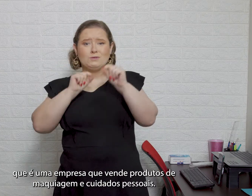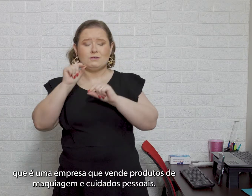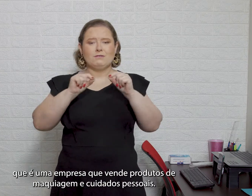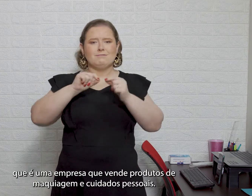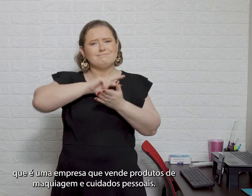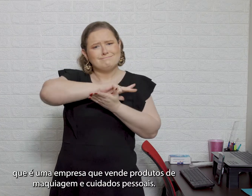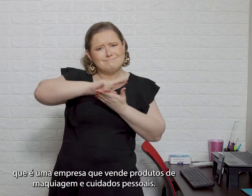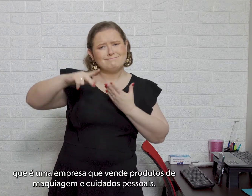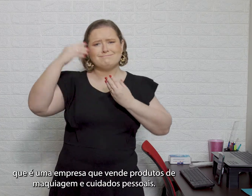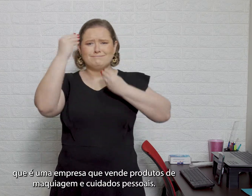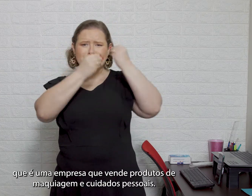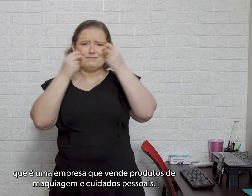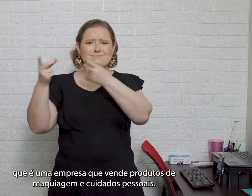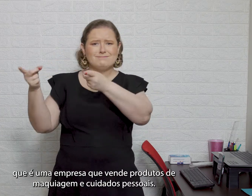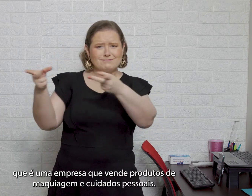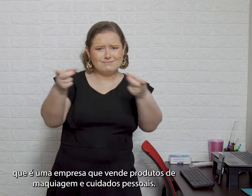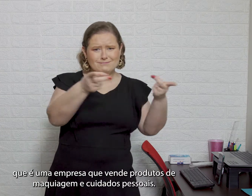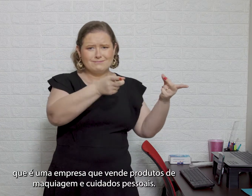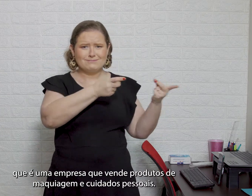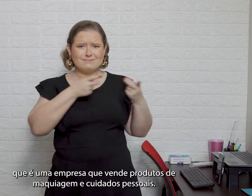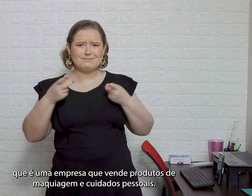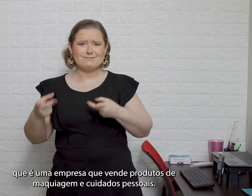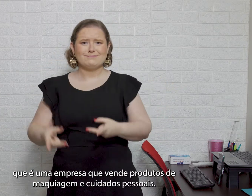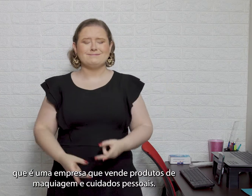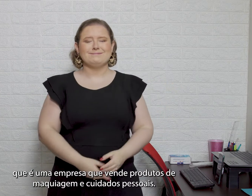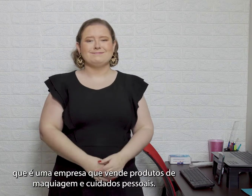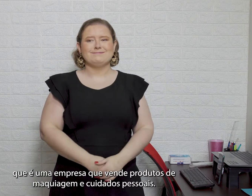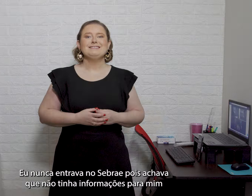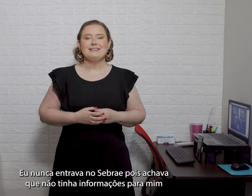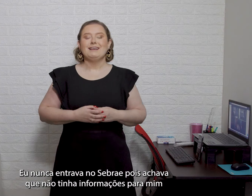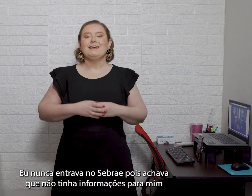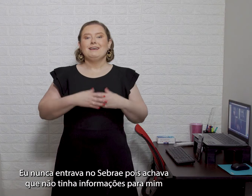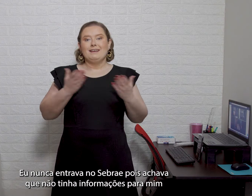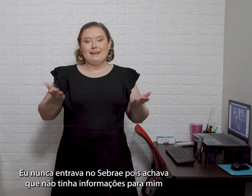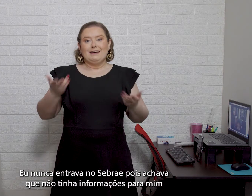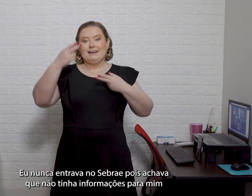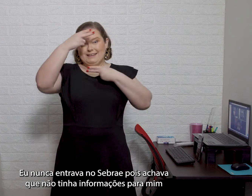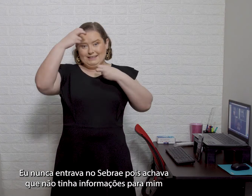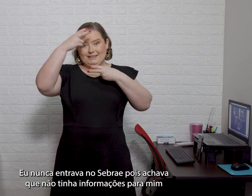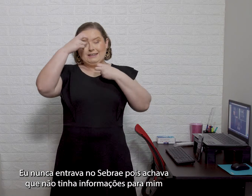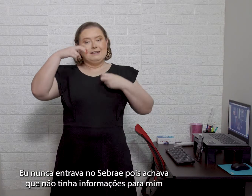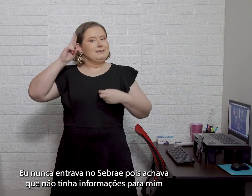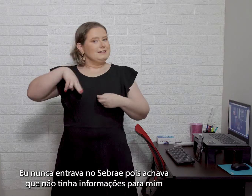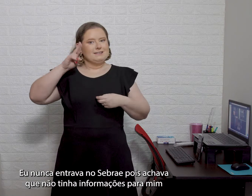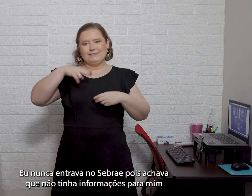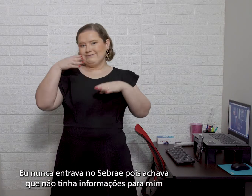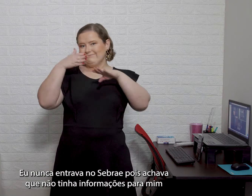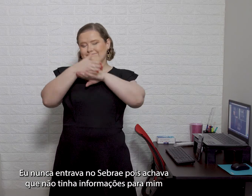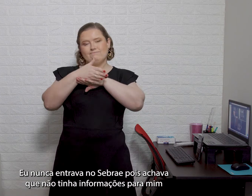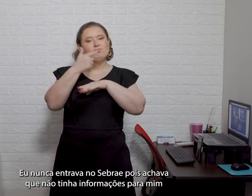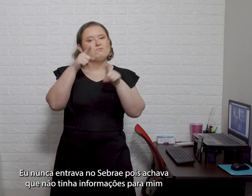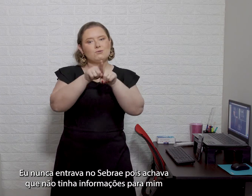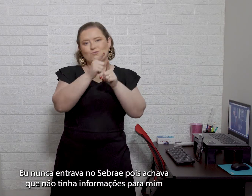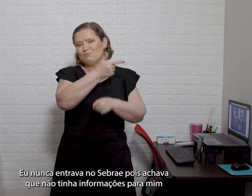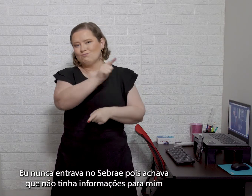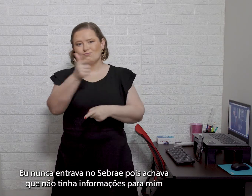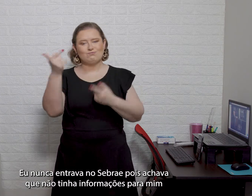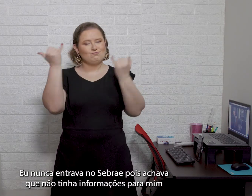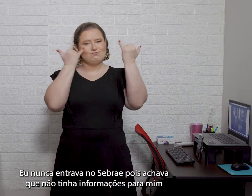vende produtos de maquiagem e cuidados pessoais. Eu nunca entrava no Sebrae, pois achava que não